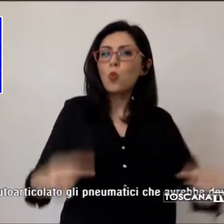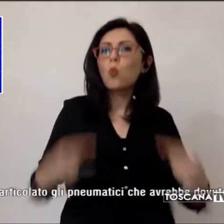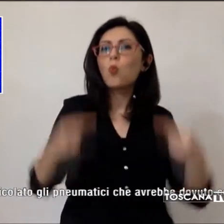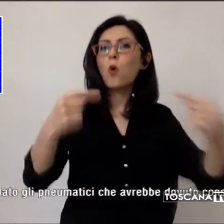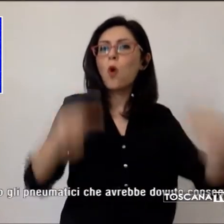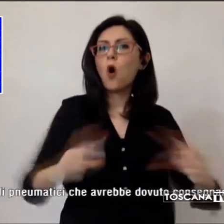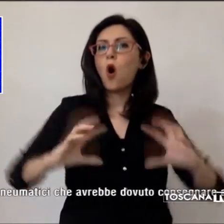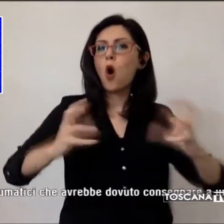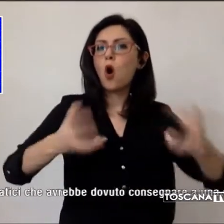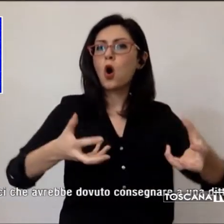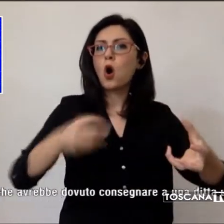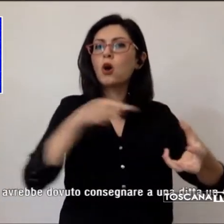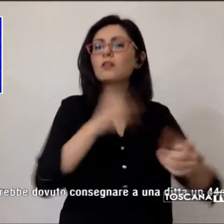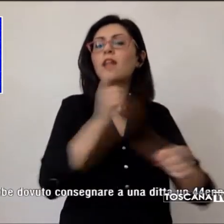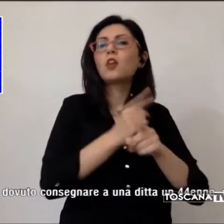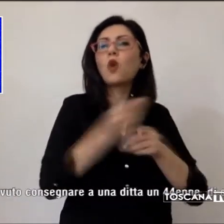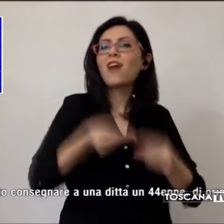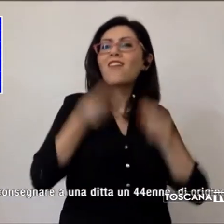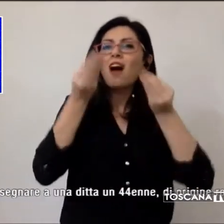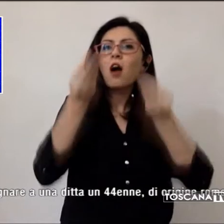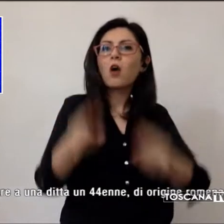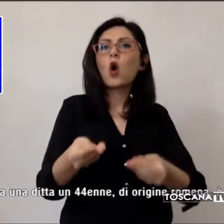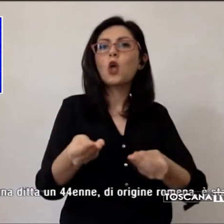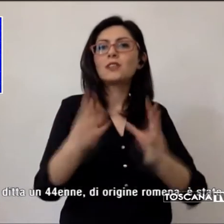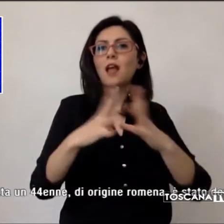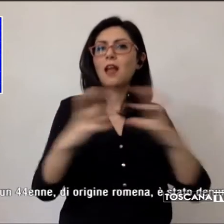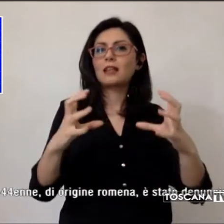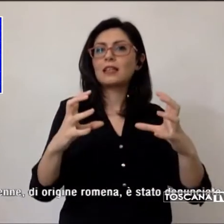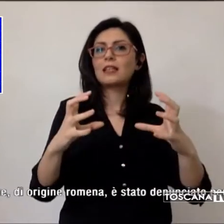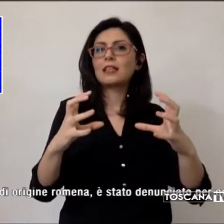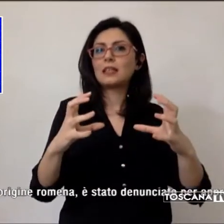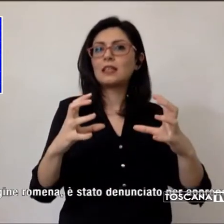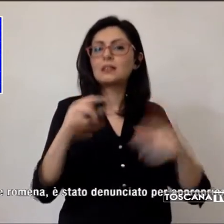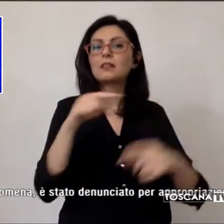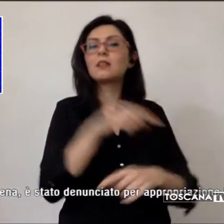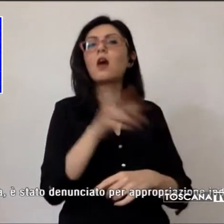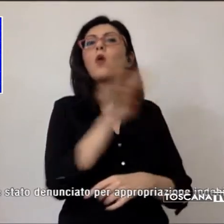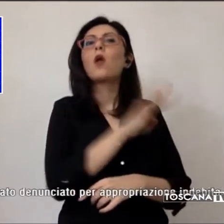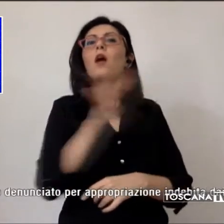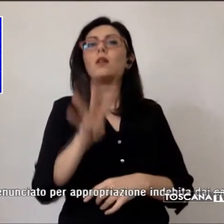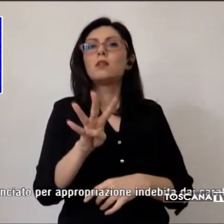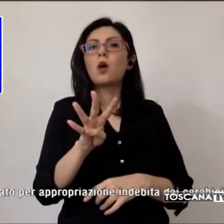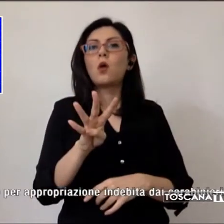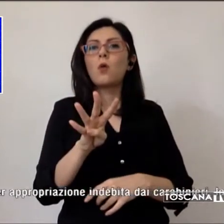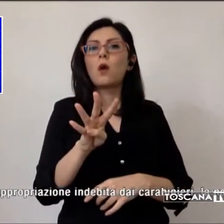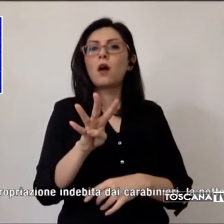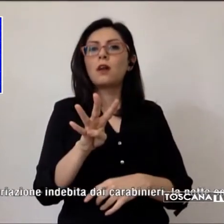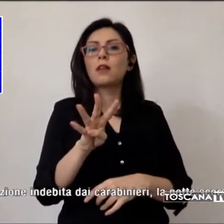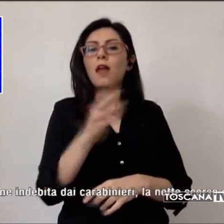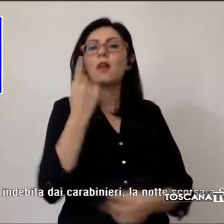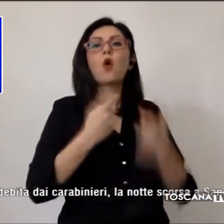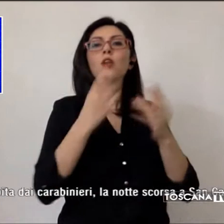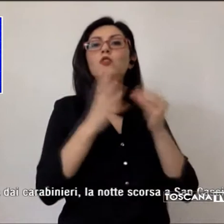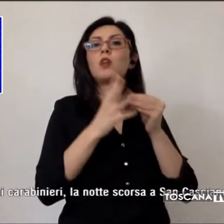dovuto consegnare a una ditta un 44enne di origine romena è stato denunciato